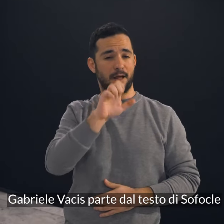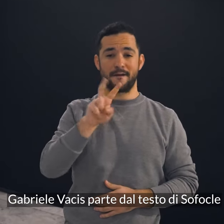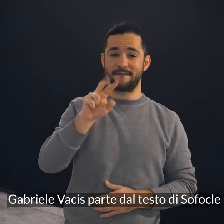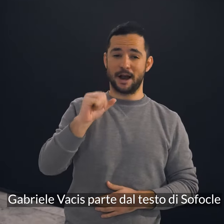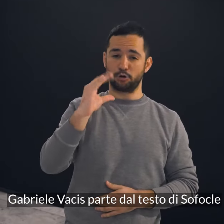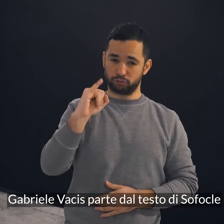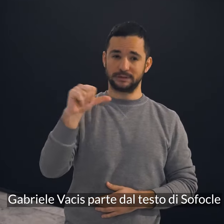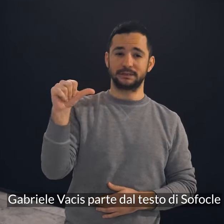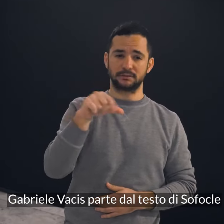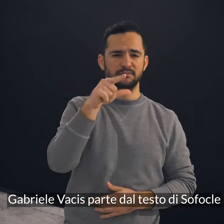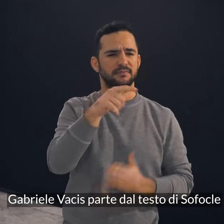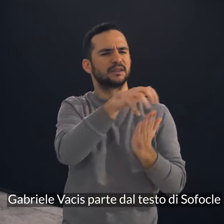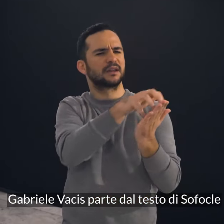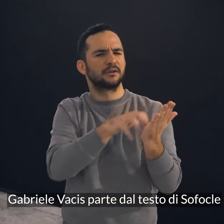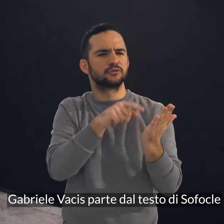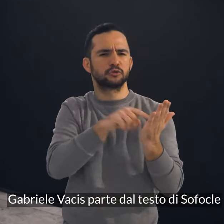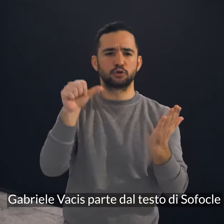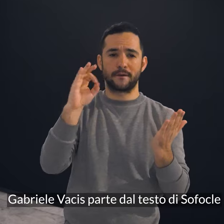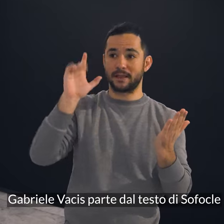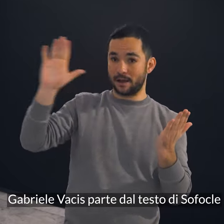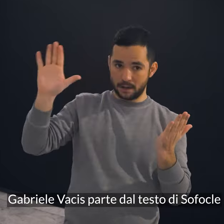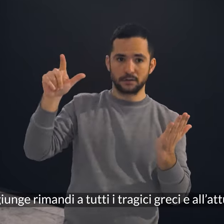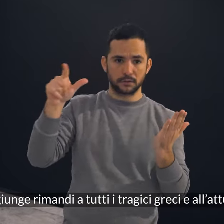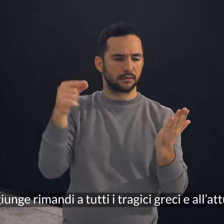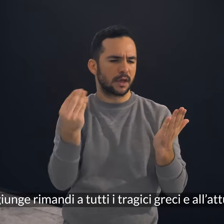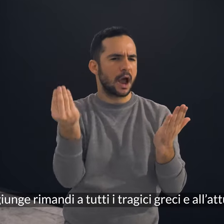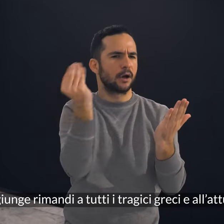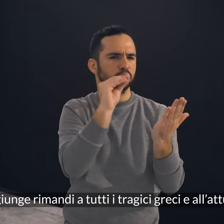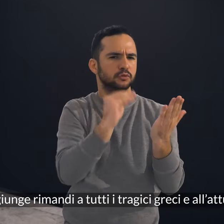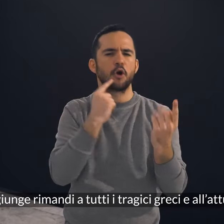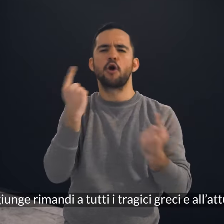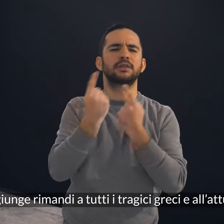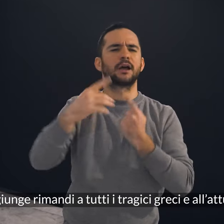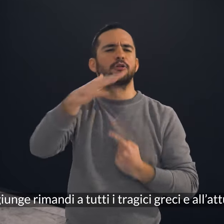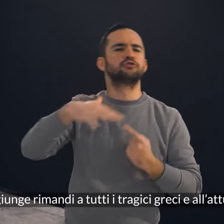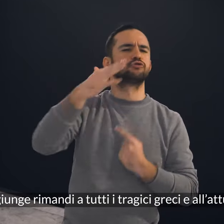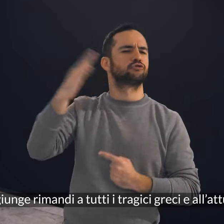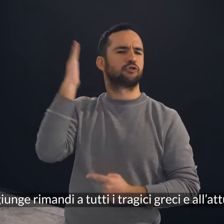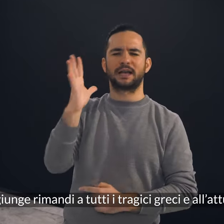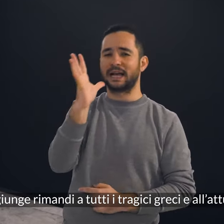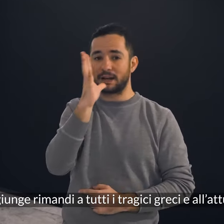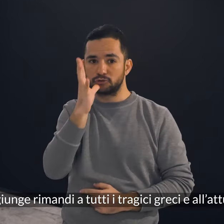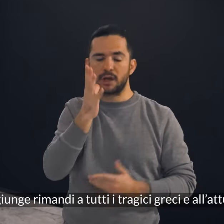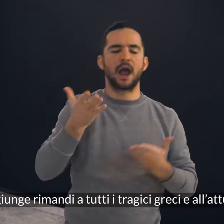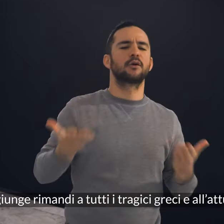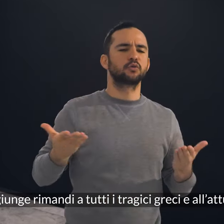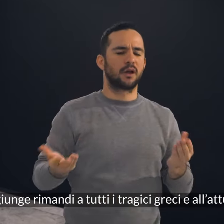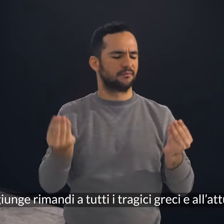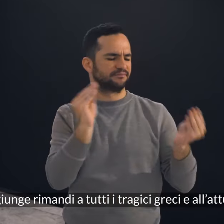Gabriele Vacis parte dal testo di Sofocle e aggiunge rimandi a tutti i tragici greci e all